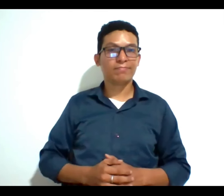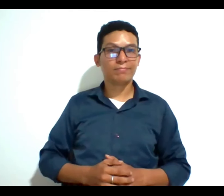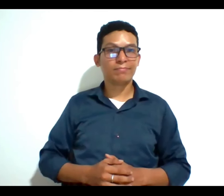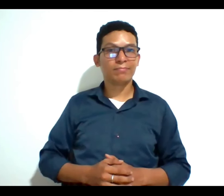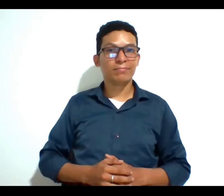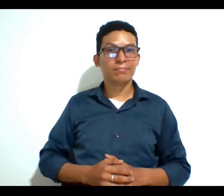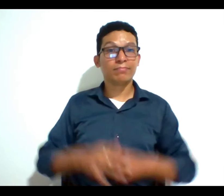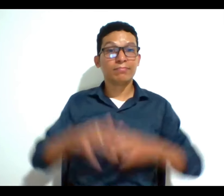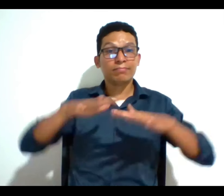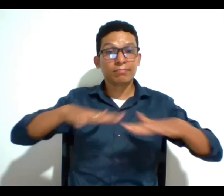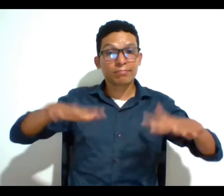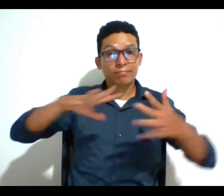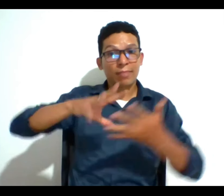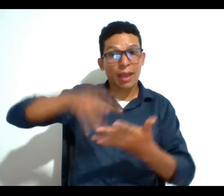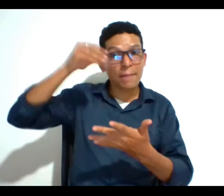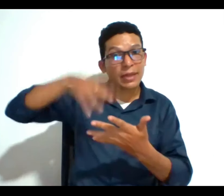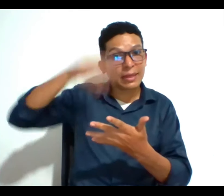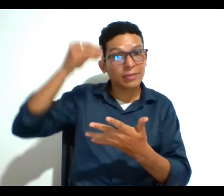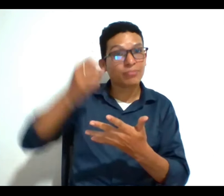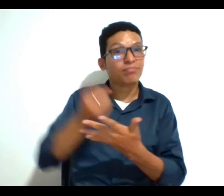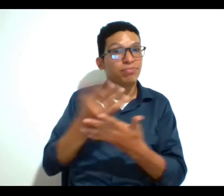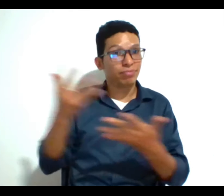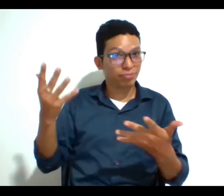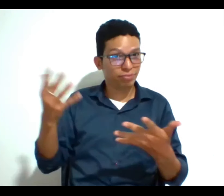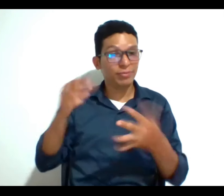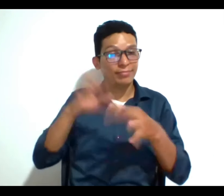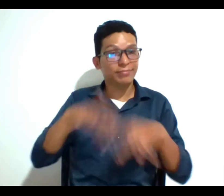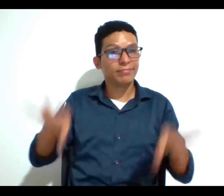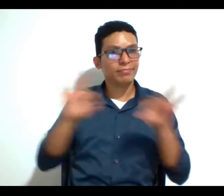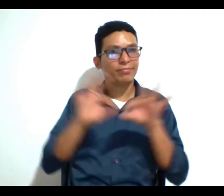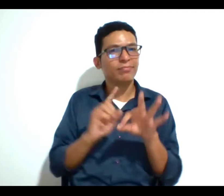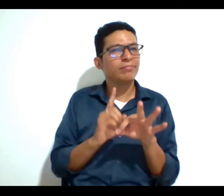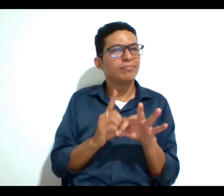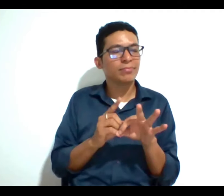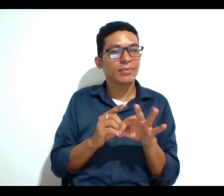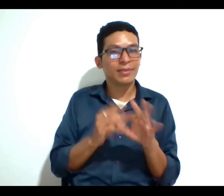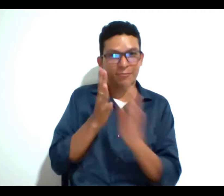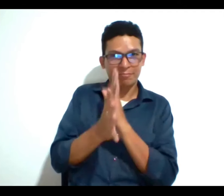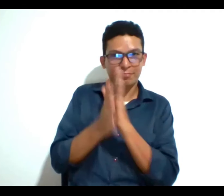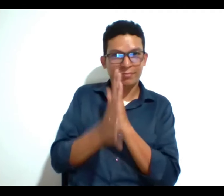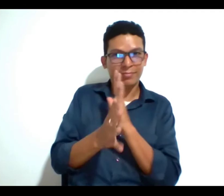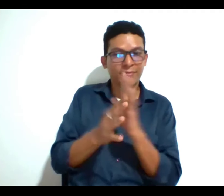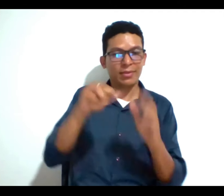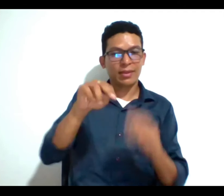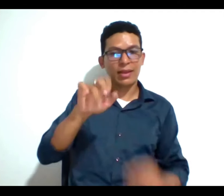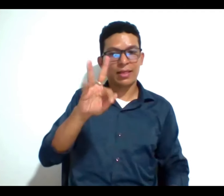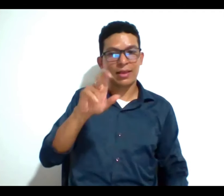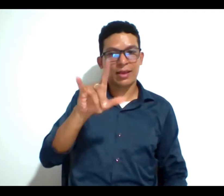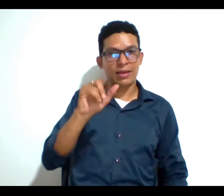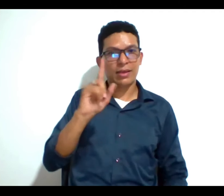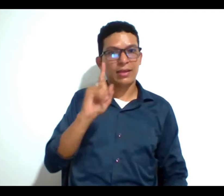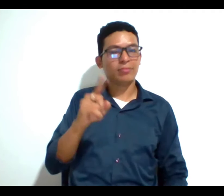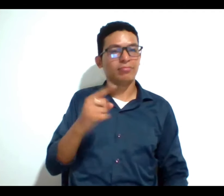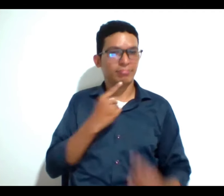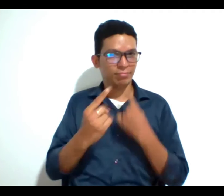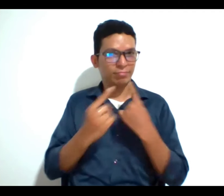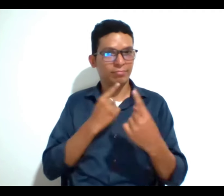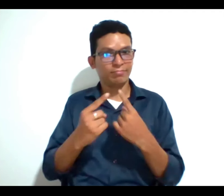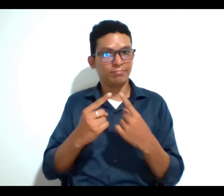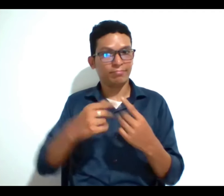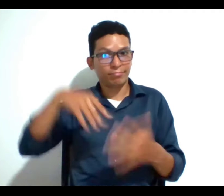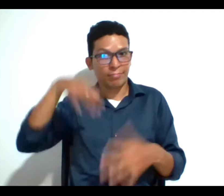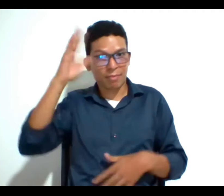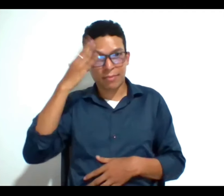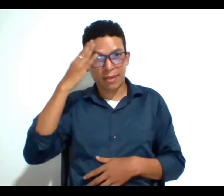de mucho aprendizaje creo que es muy importante como lo menciona Natalia seguir conversando sobre este tema y por supuesto en el